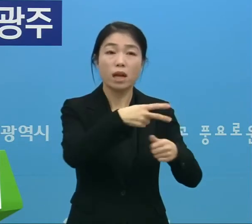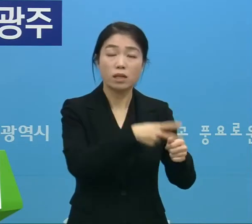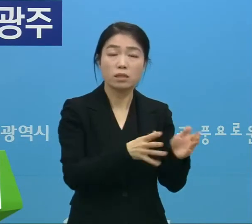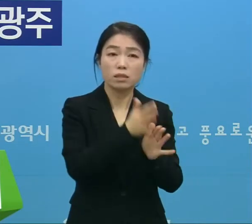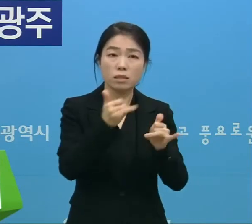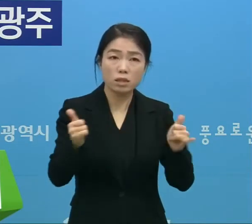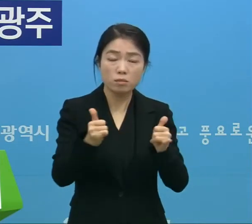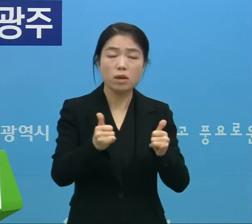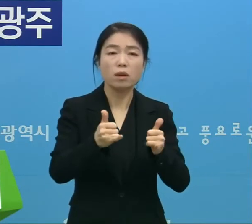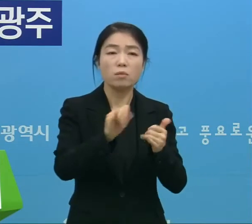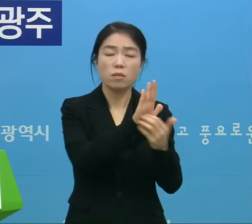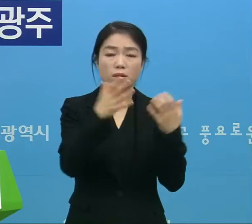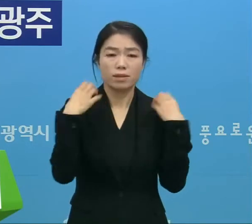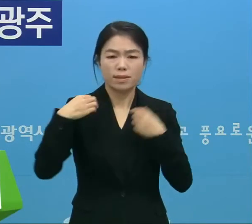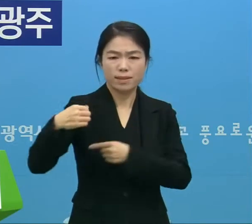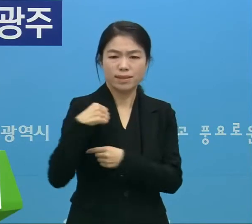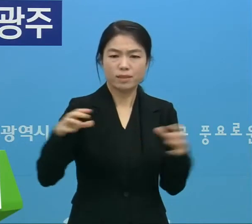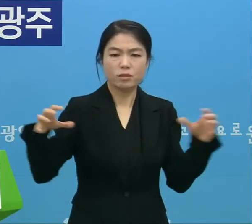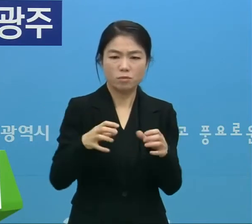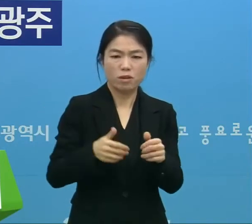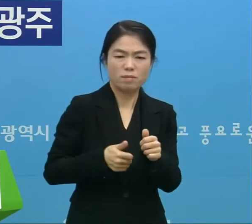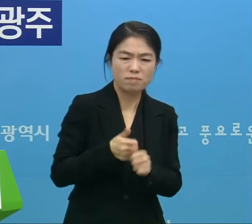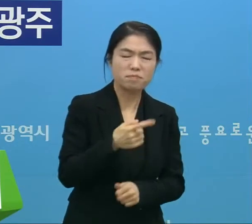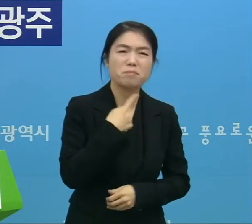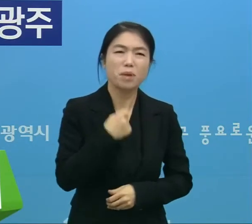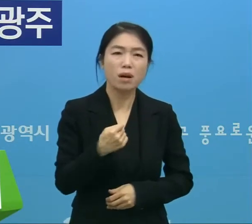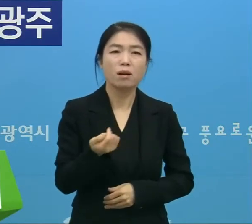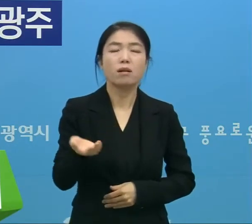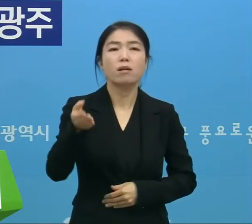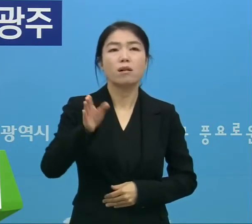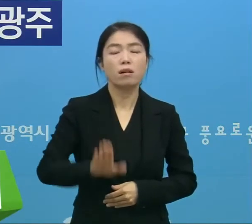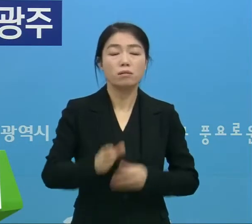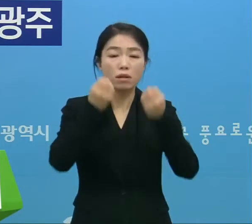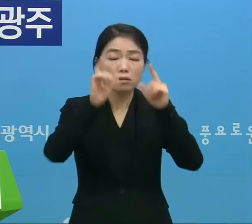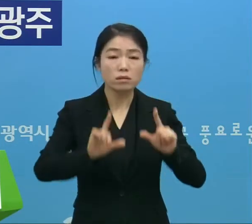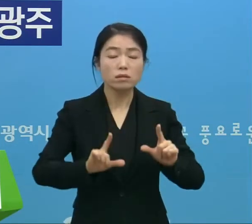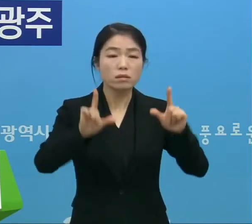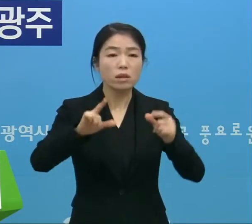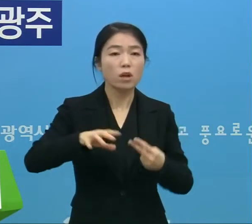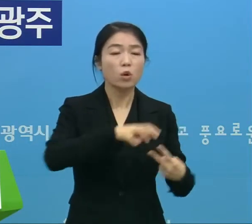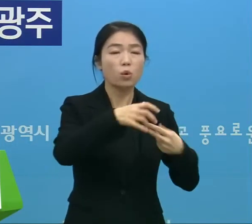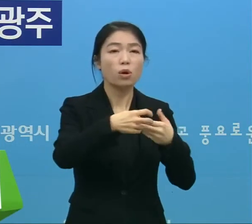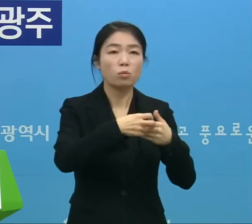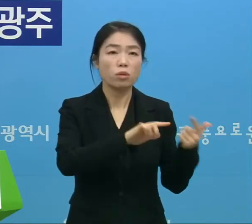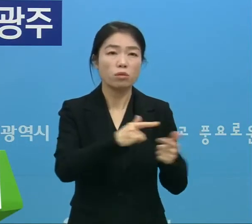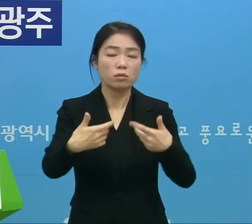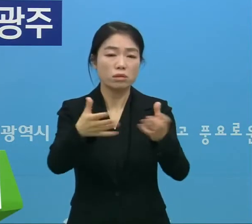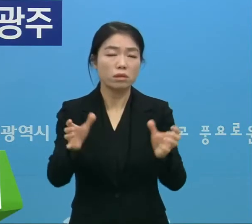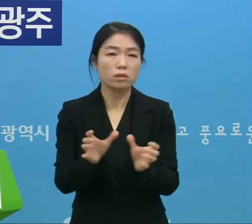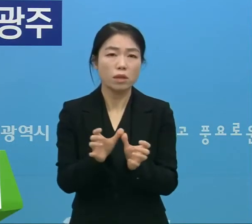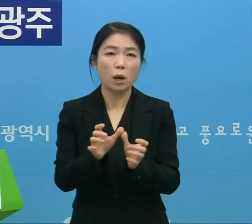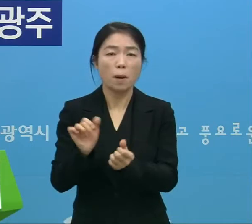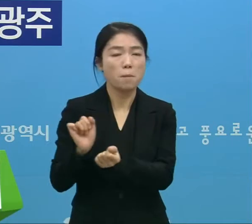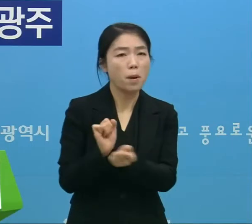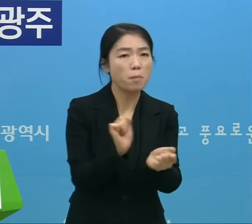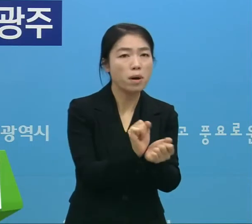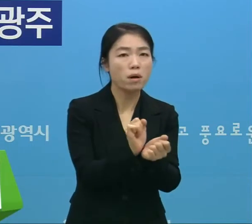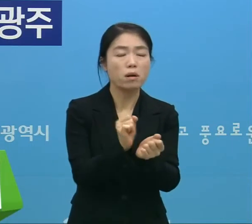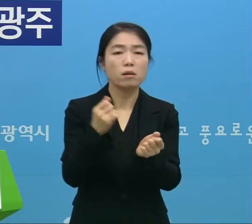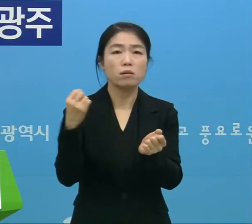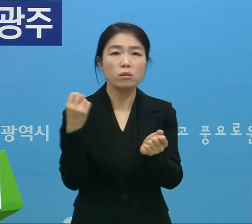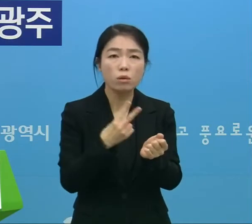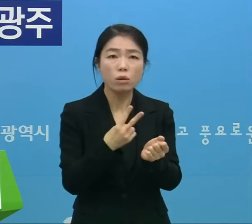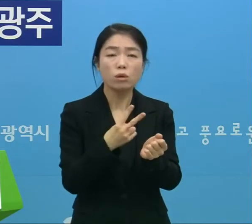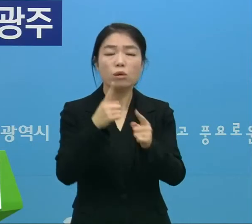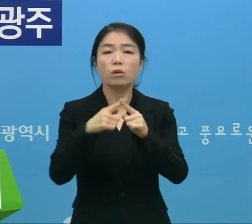방역당국이 힘을 모아 극복해 왔습니다만, 새해 들어 요양병원 등의 집단 감염에 이어